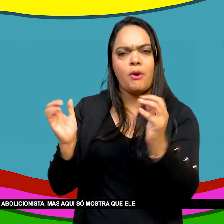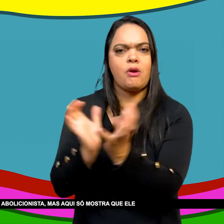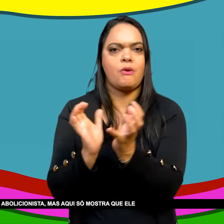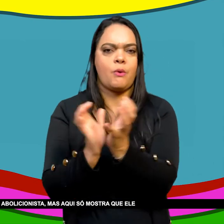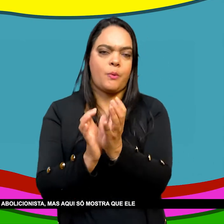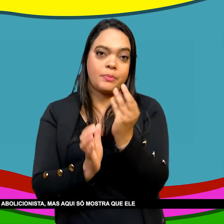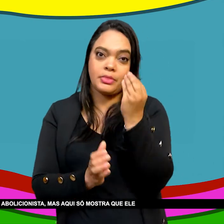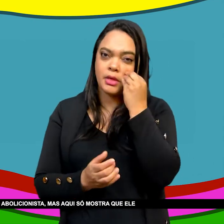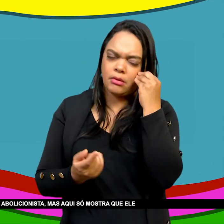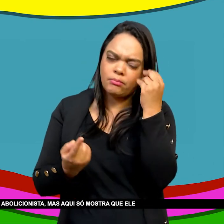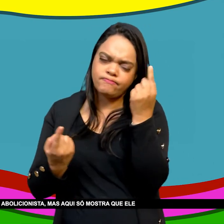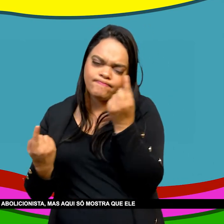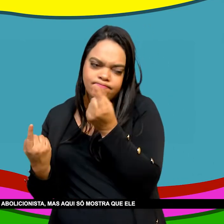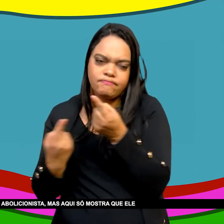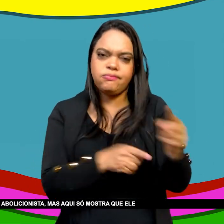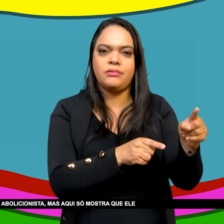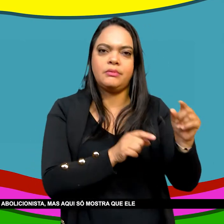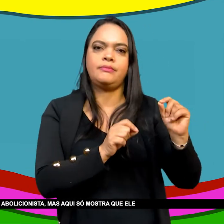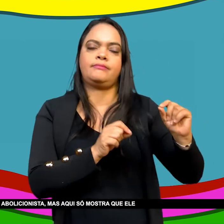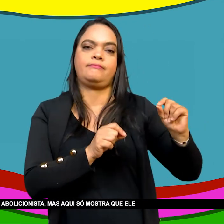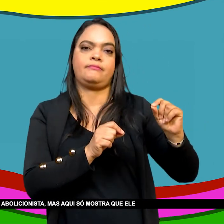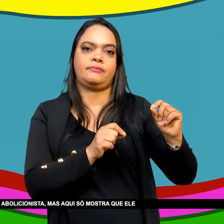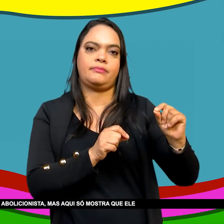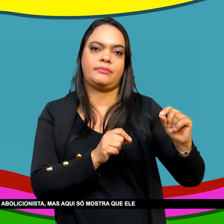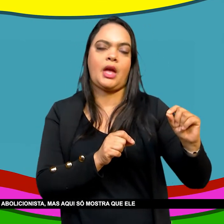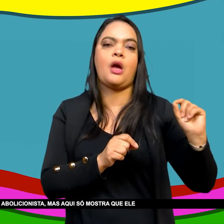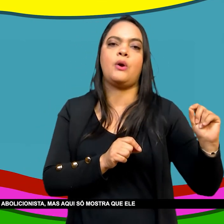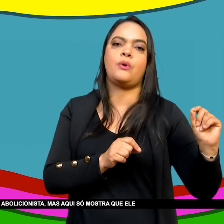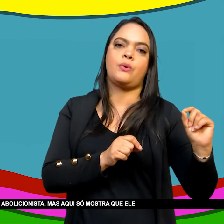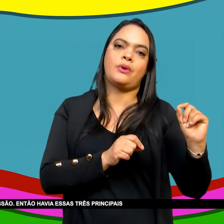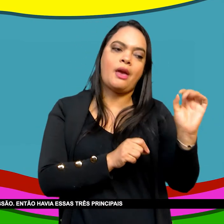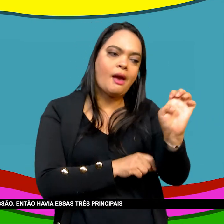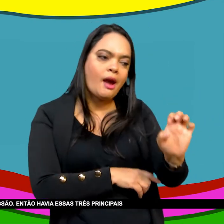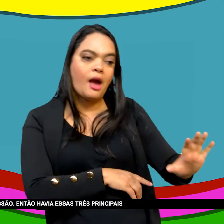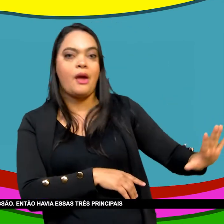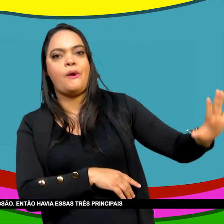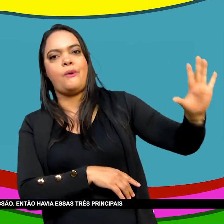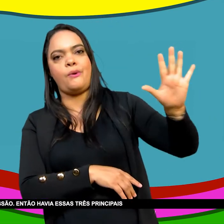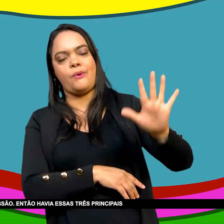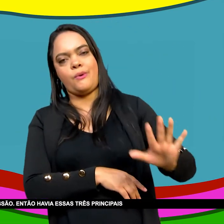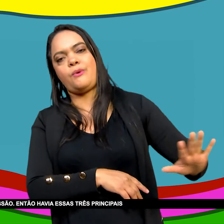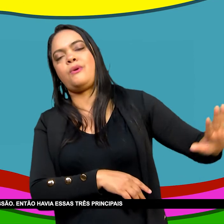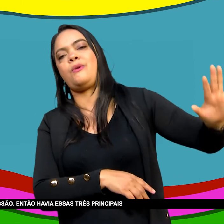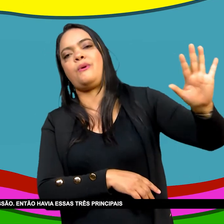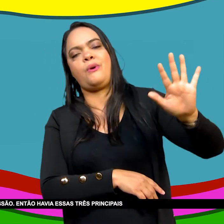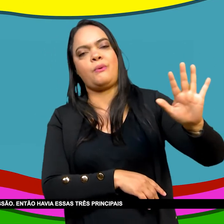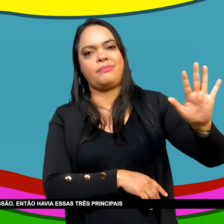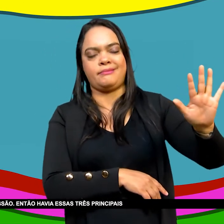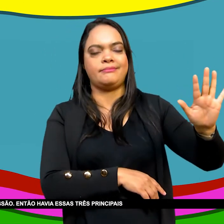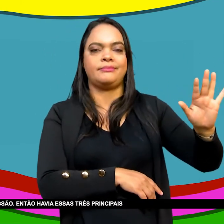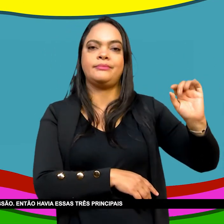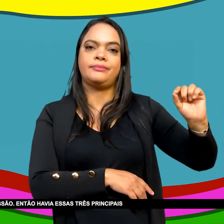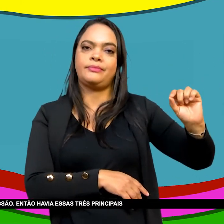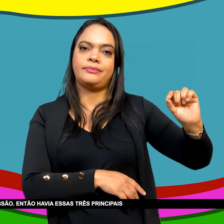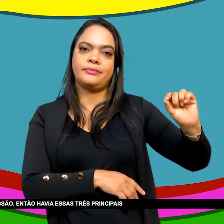importante No movimento abolicionista Mas aqui isso mostra Que ele era um haitianista Realmente